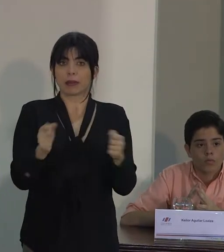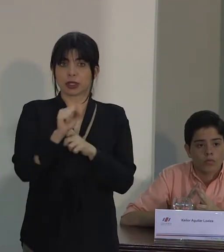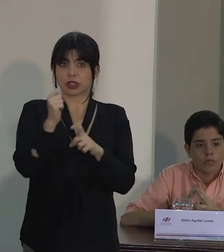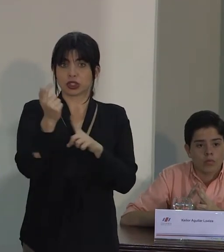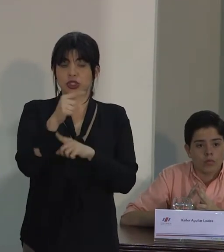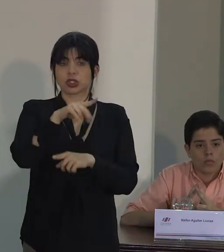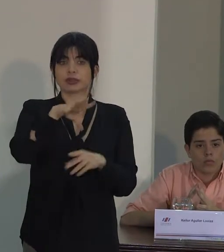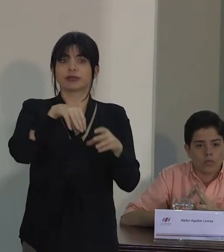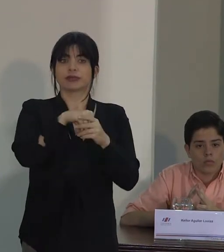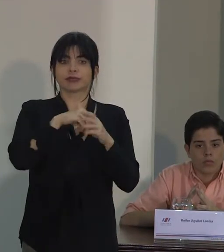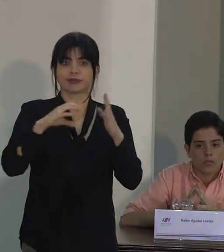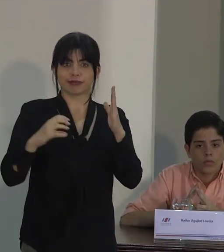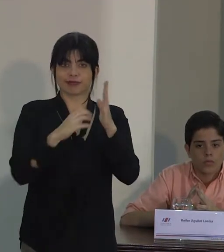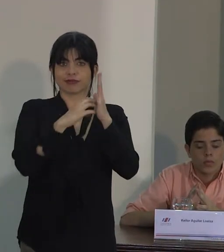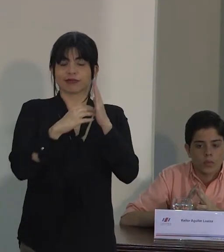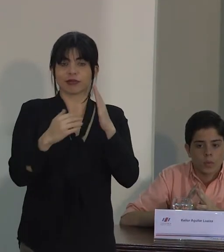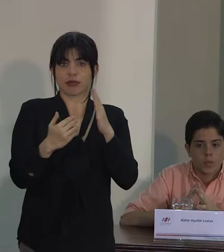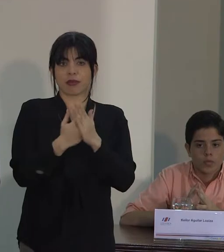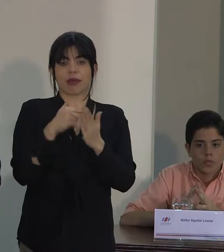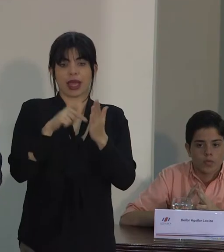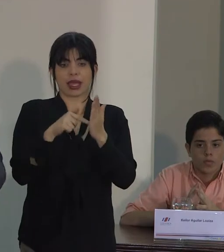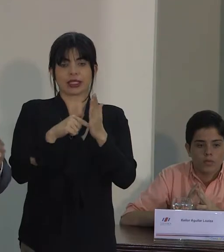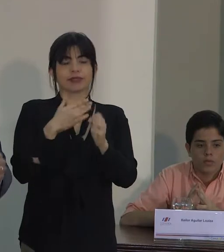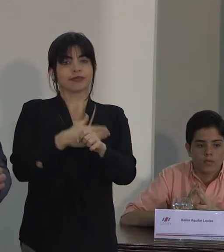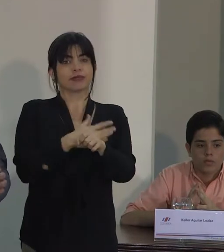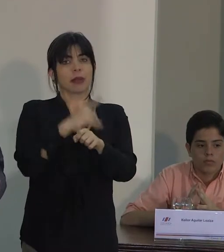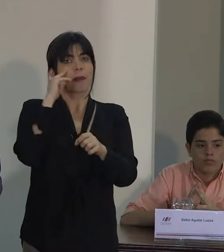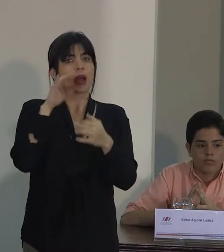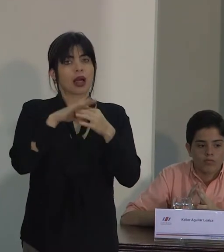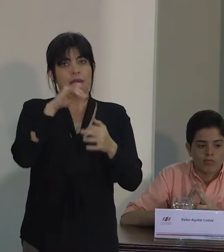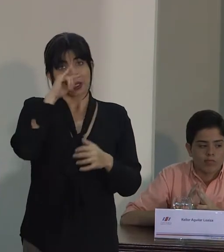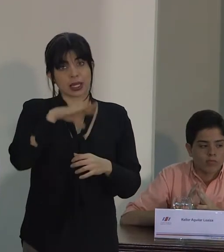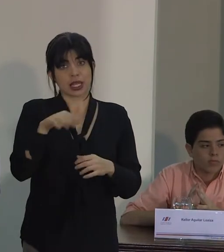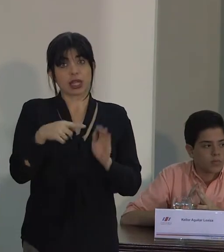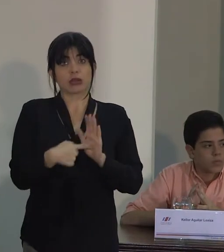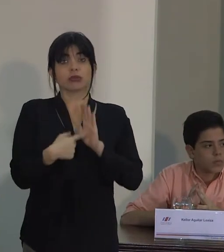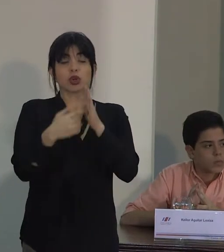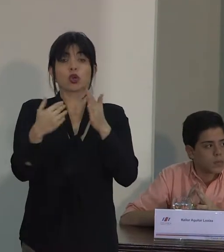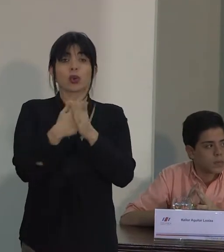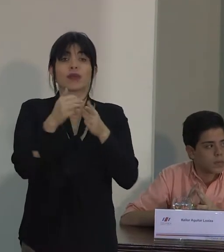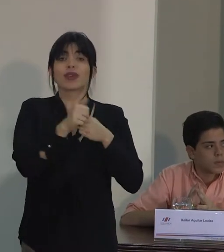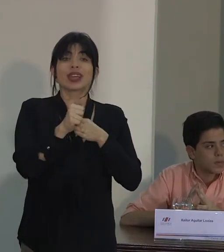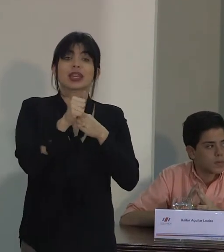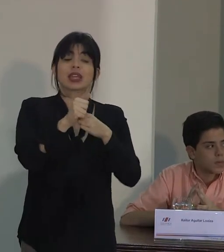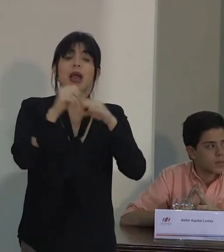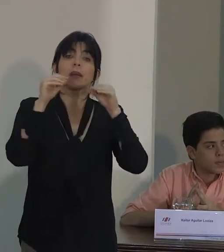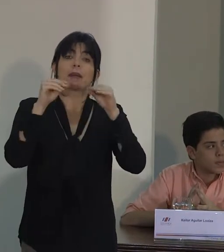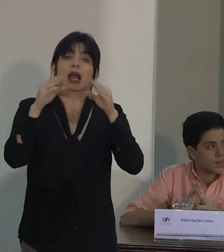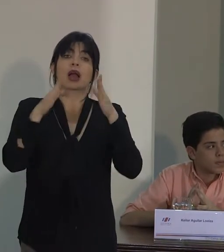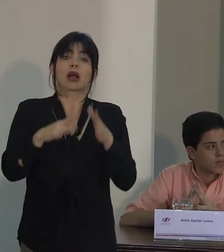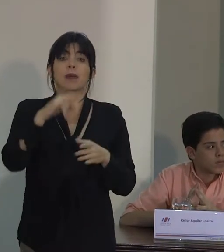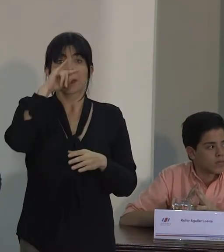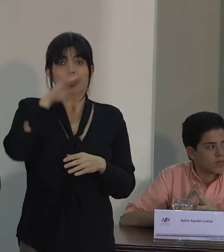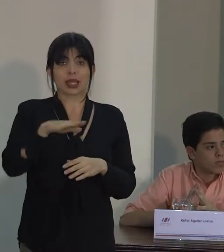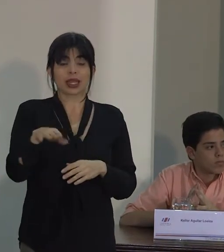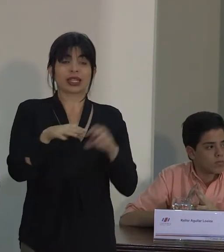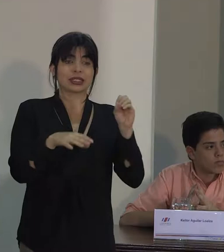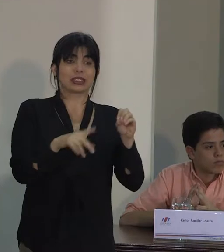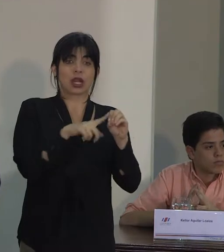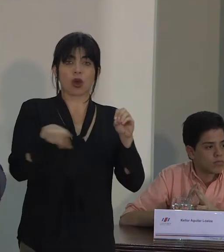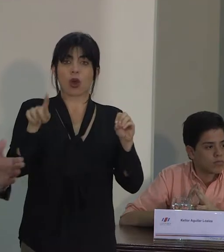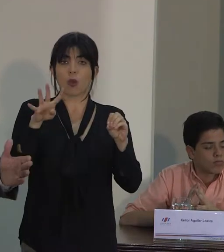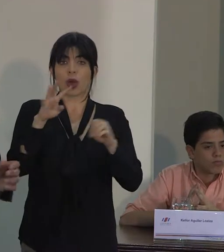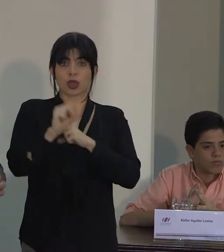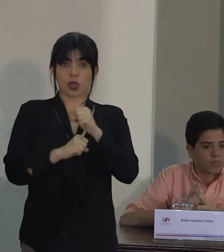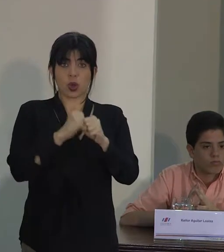que incluye módulos mejorados para la niñez, la presentación de la nueva guía pedagógica para niños de 0 a 4 años de edad,